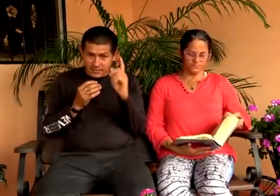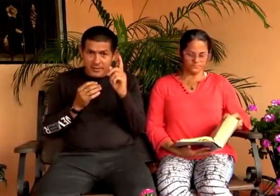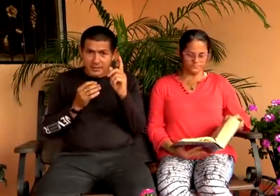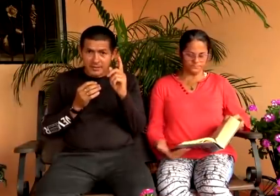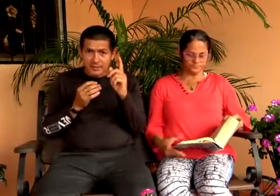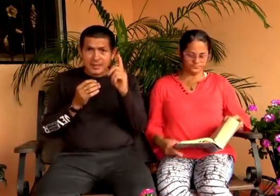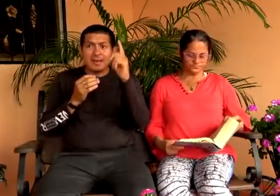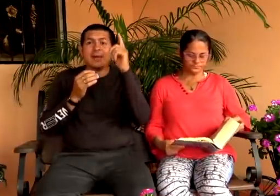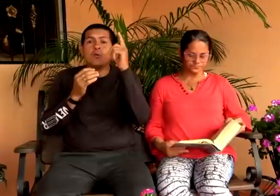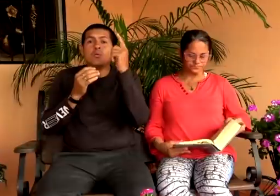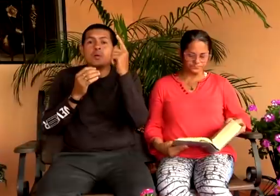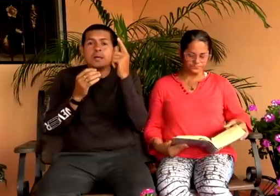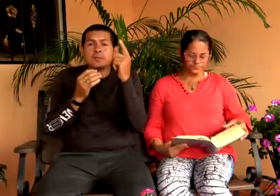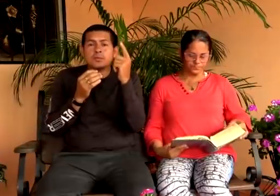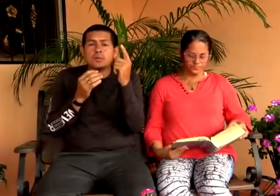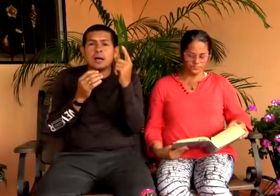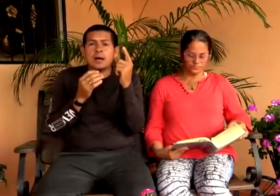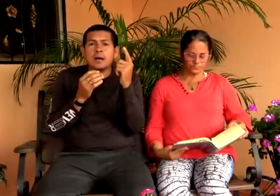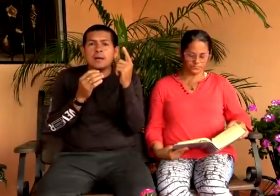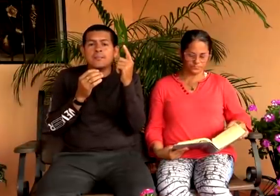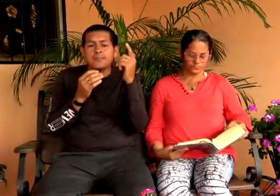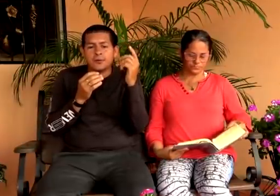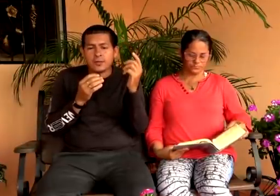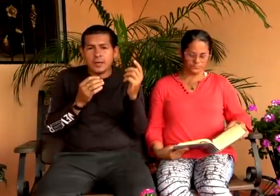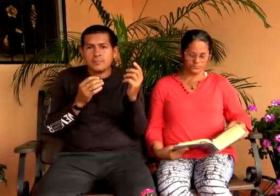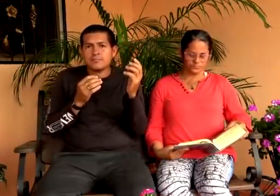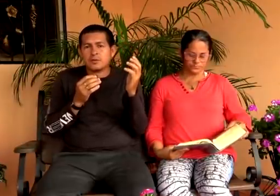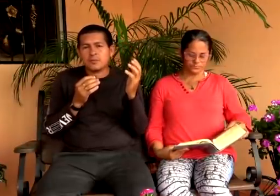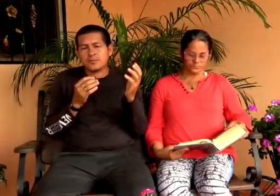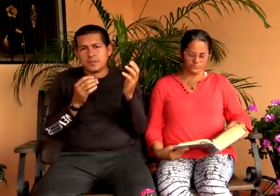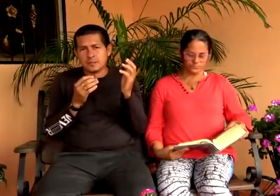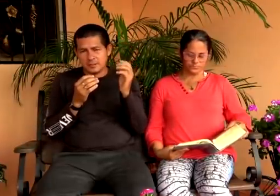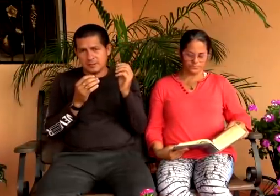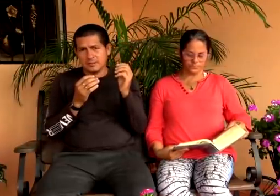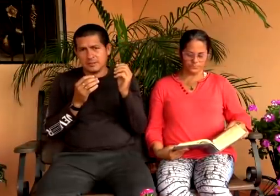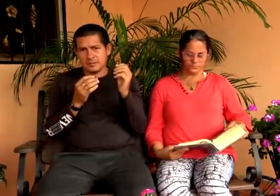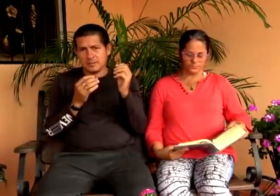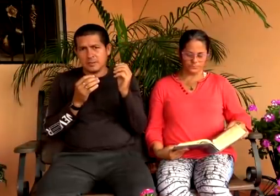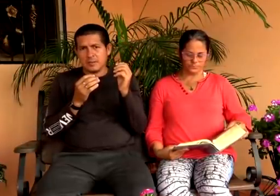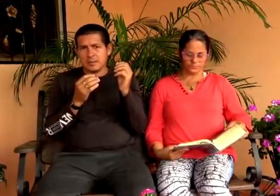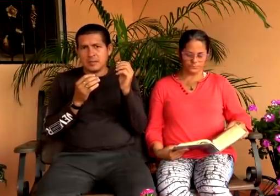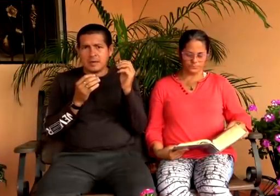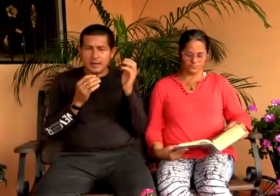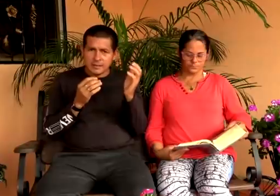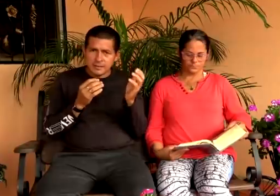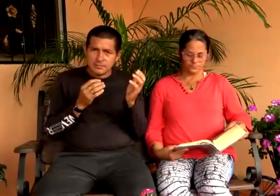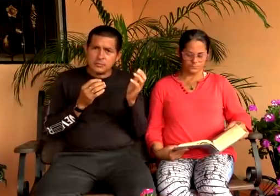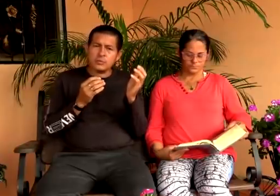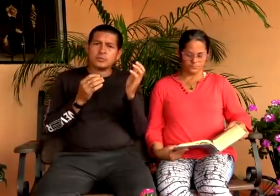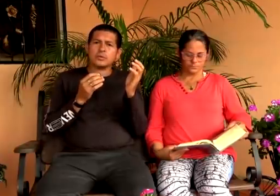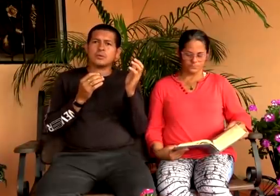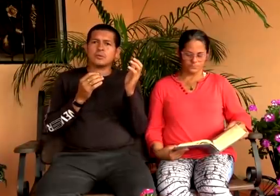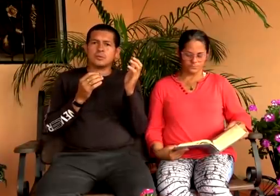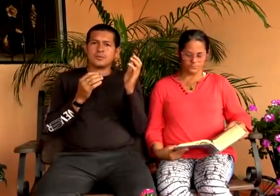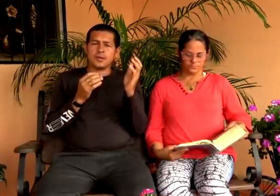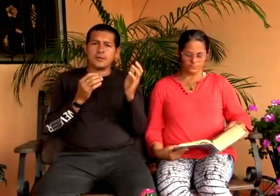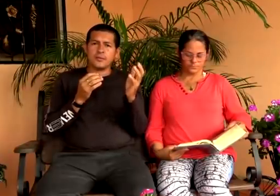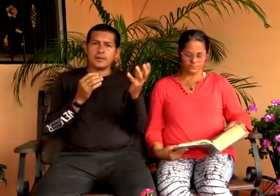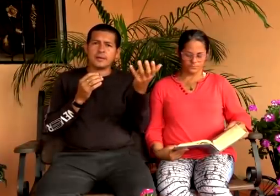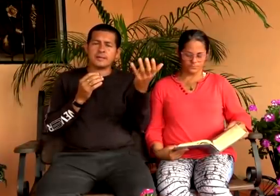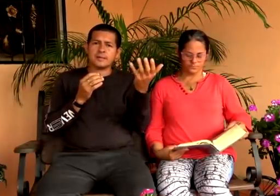La van a oír. Es una sola. Porque entonces, andan muchos,